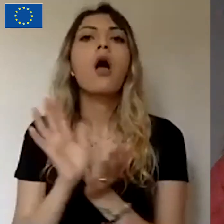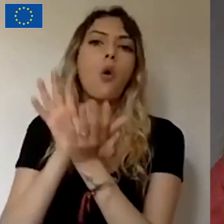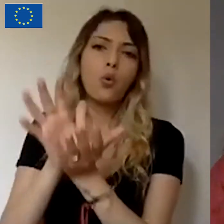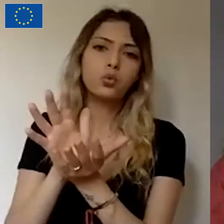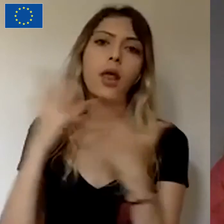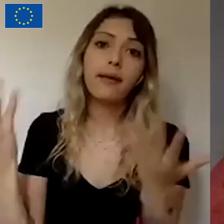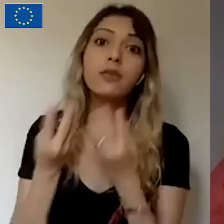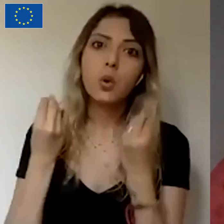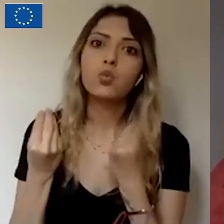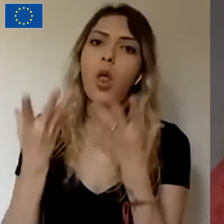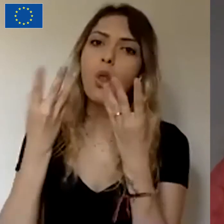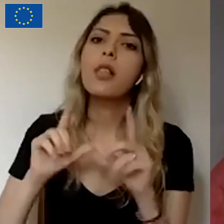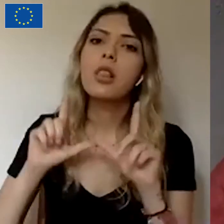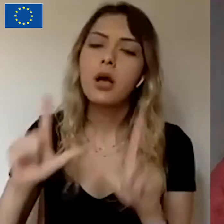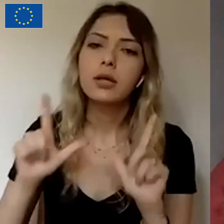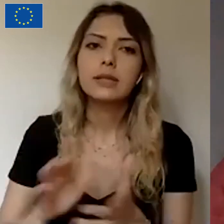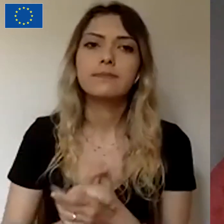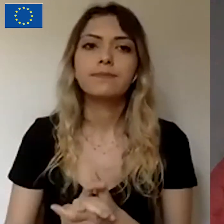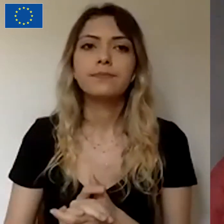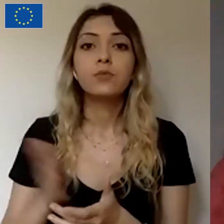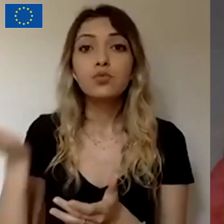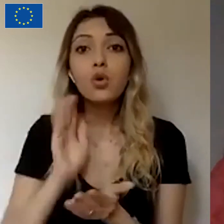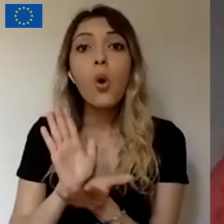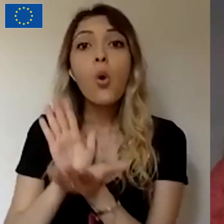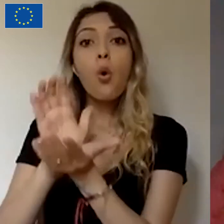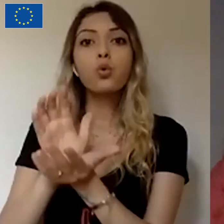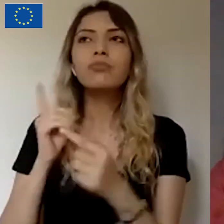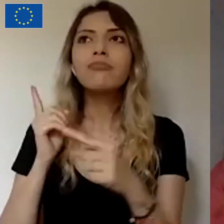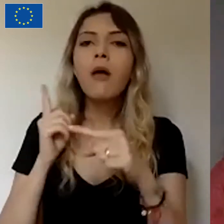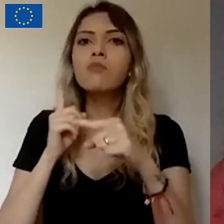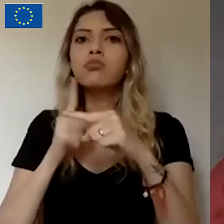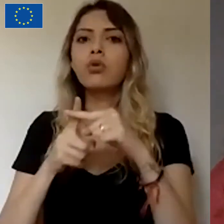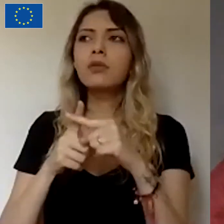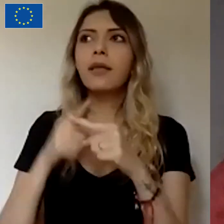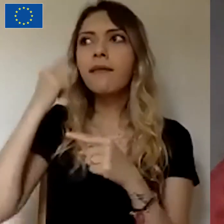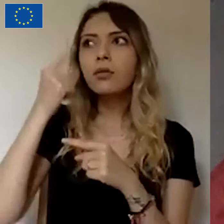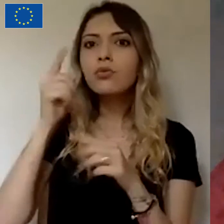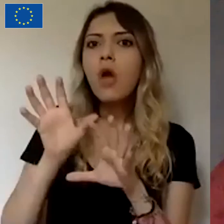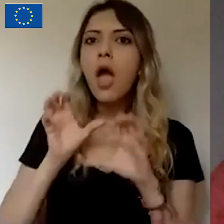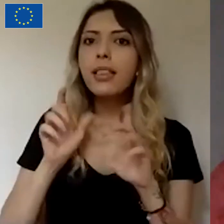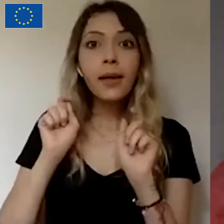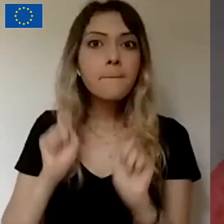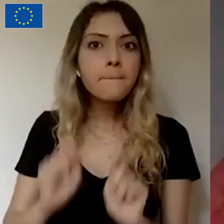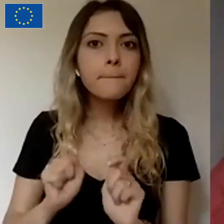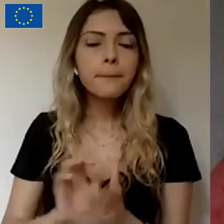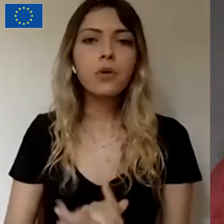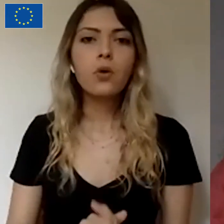söyleyebilirim. Yani her ne kadar motivasyon burada karşılık beklemeden destek olmak olsa da kampanyalara, projelere